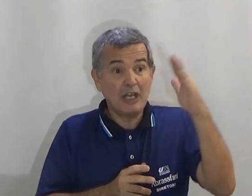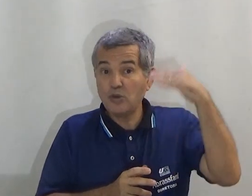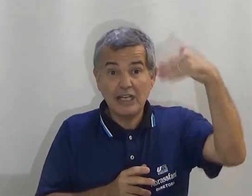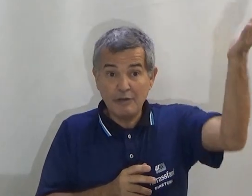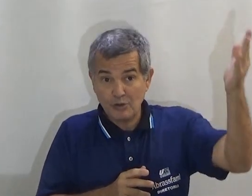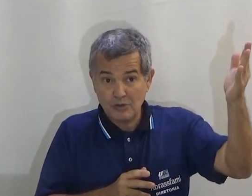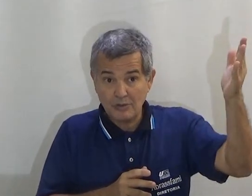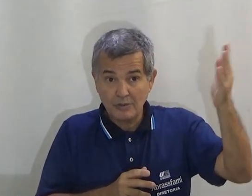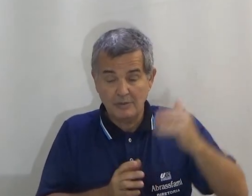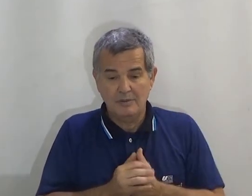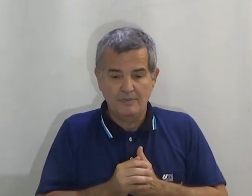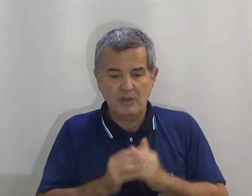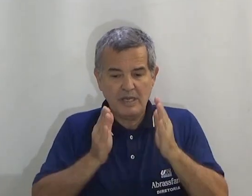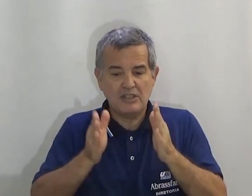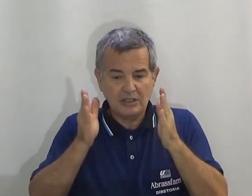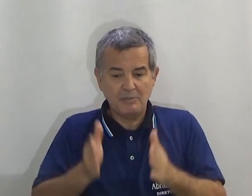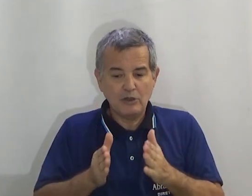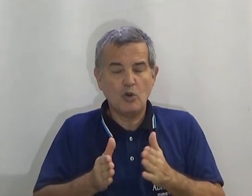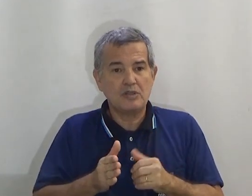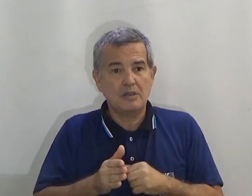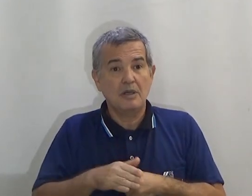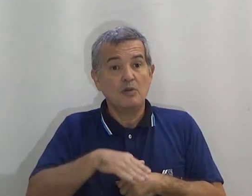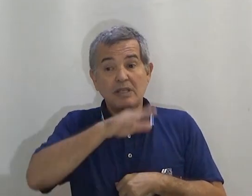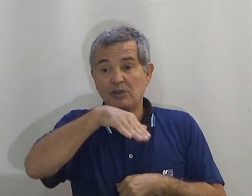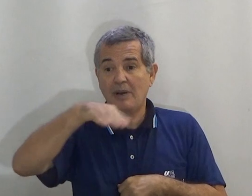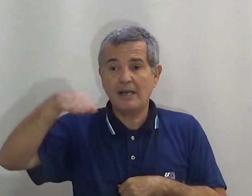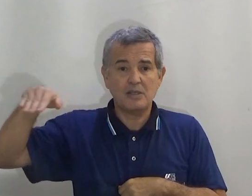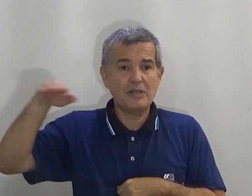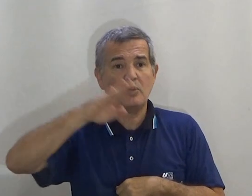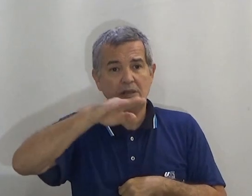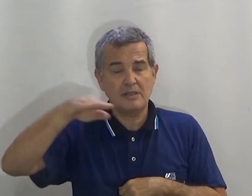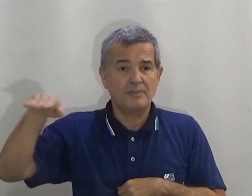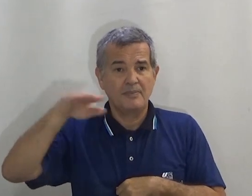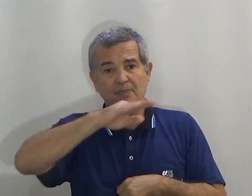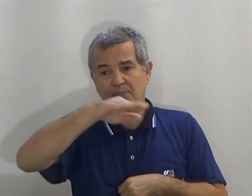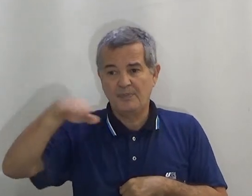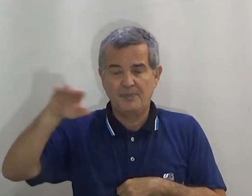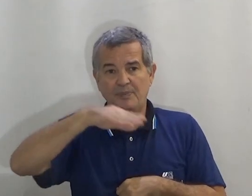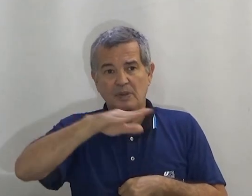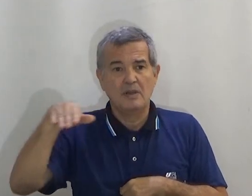natureza. Que não tem nos livros. Então esse a gente também trouxe. Sinal de mar, mais ondas.